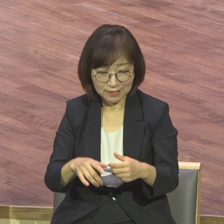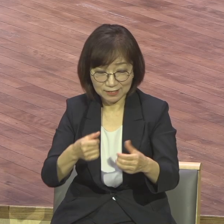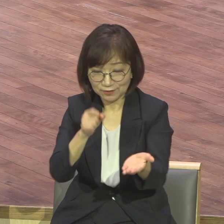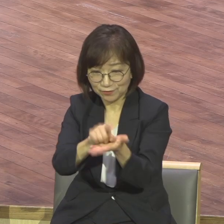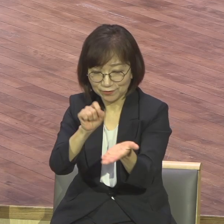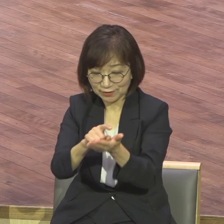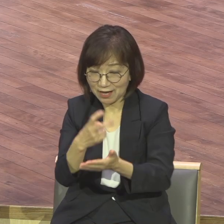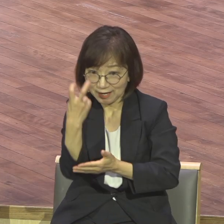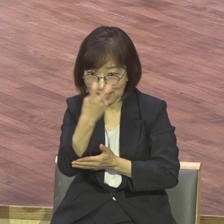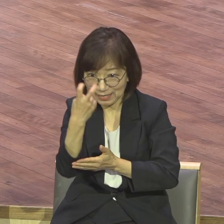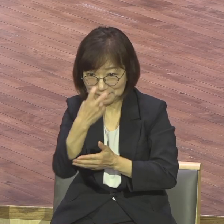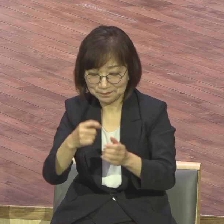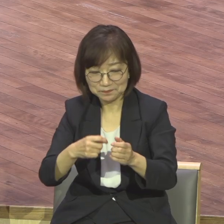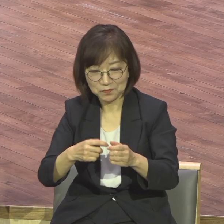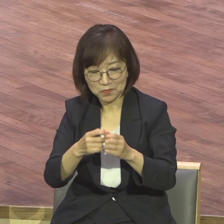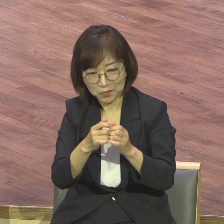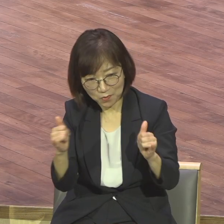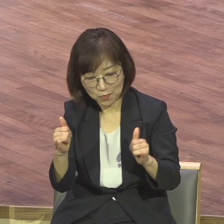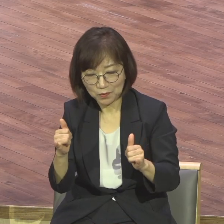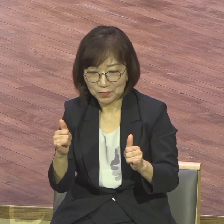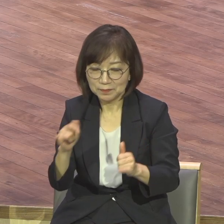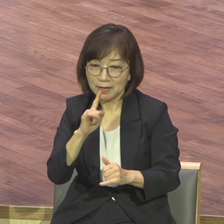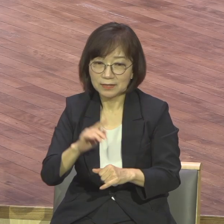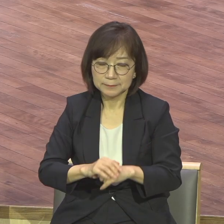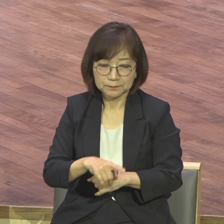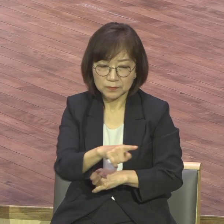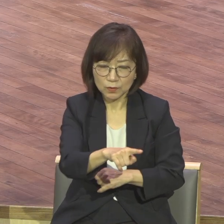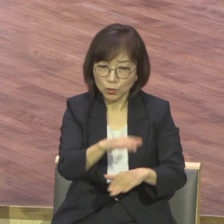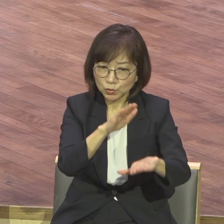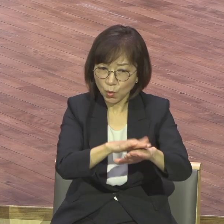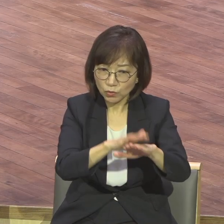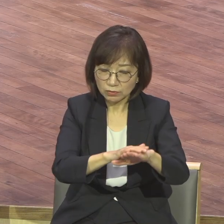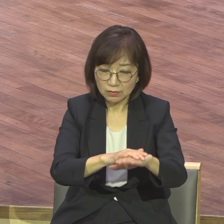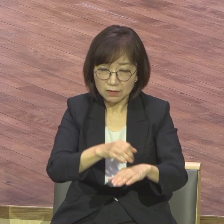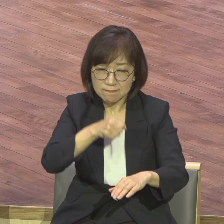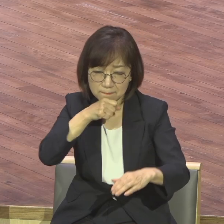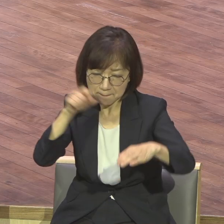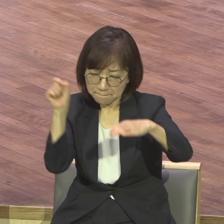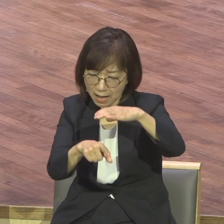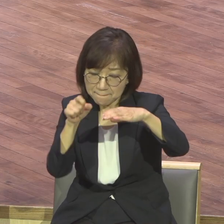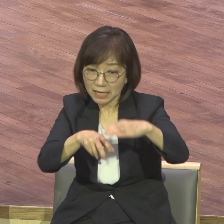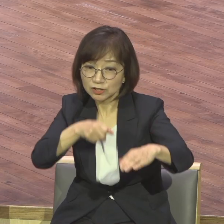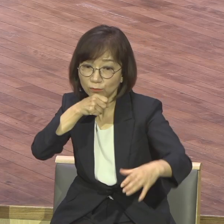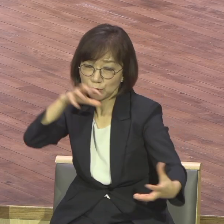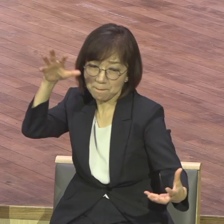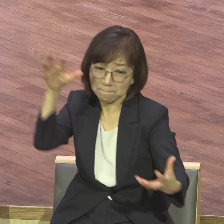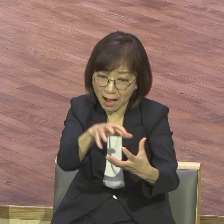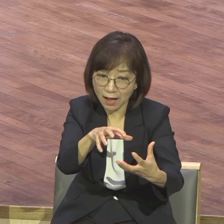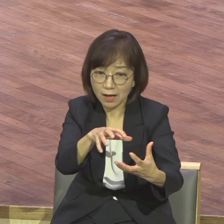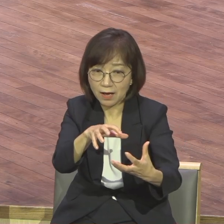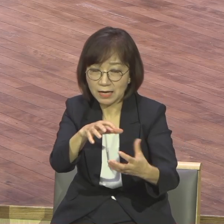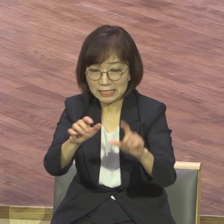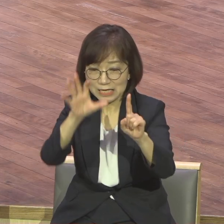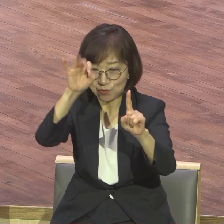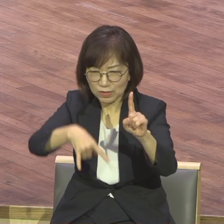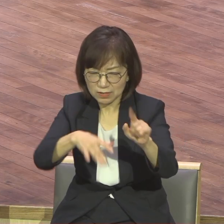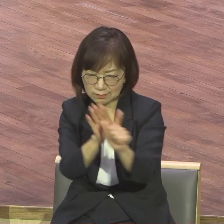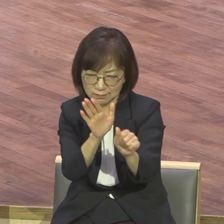손흥민을 덕점왕으로 만들어준 모든 선수들께 감사한다고 그랬어요 모든 선수들이 다